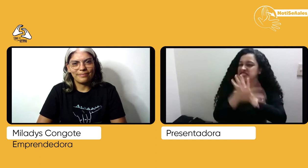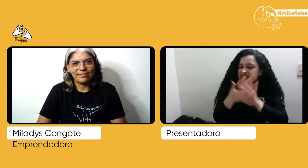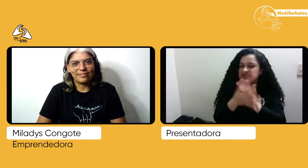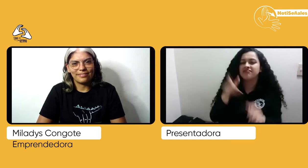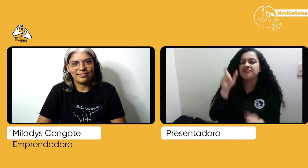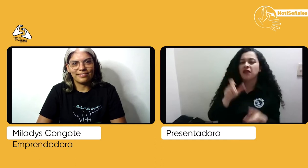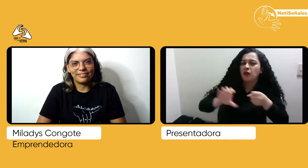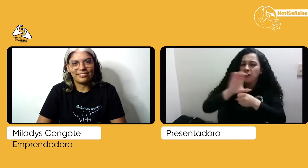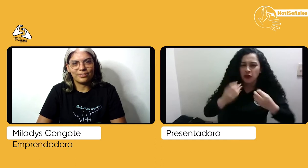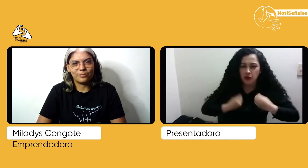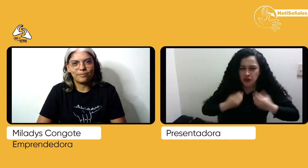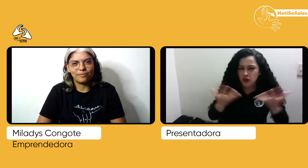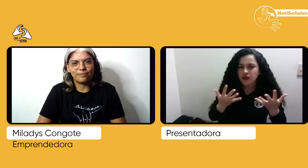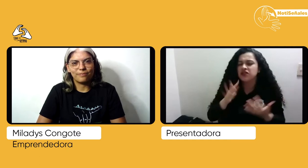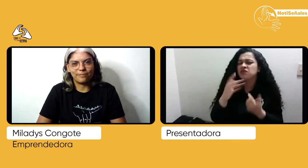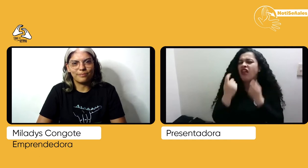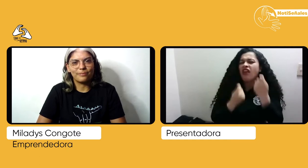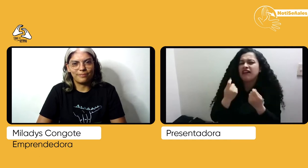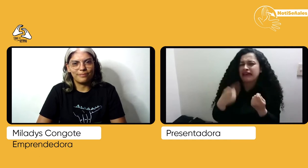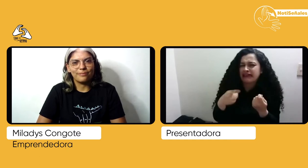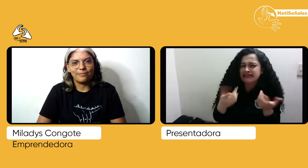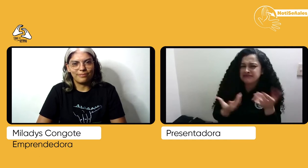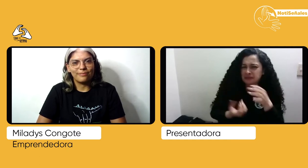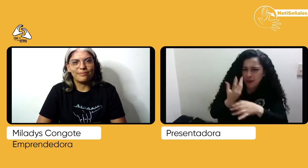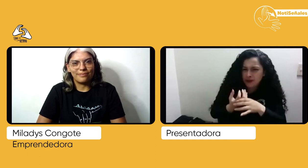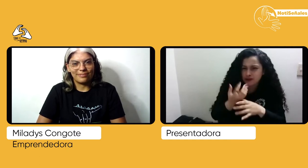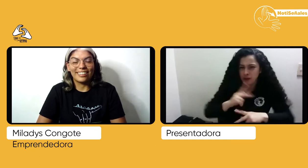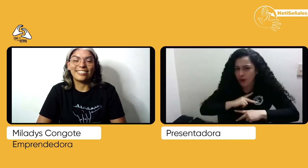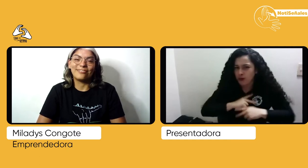Cuéntanos, ¿quién eres, en dónde vives y de qué se trata tu emprendimiento?